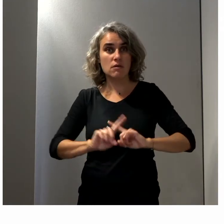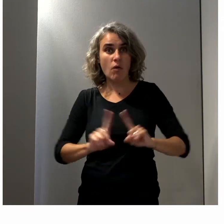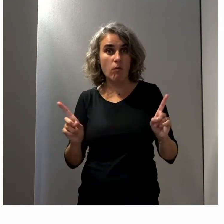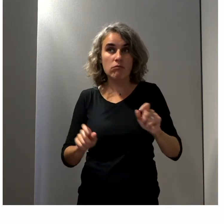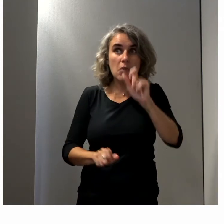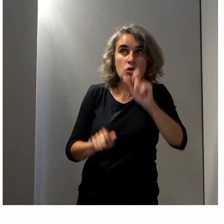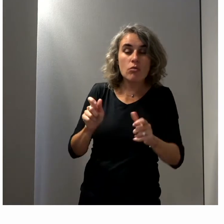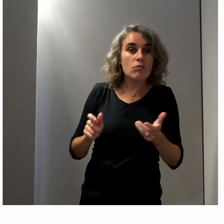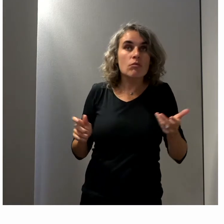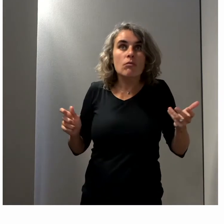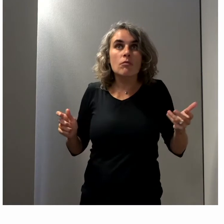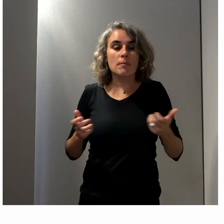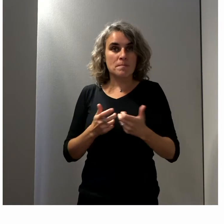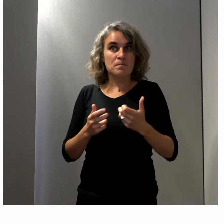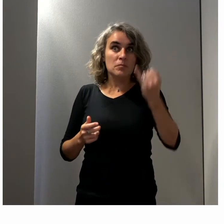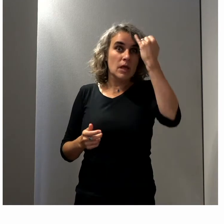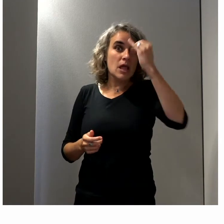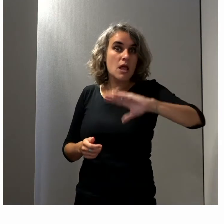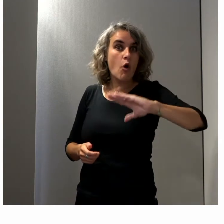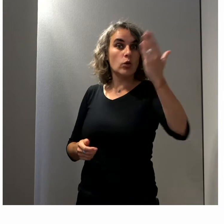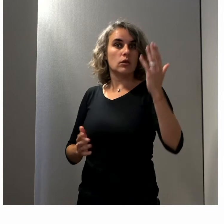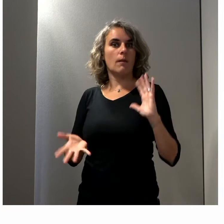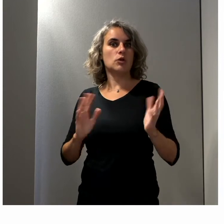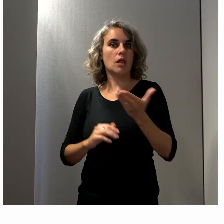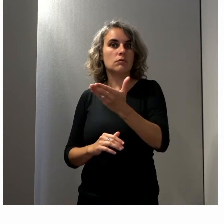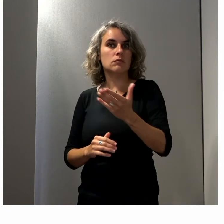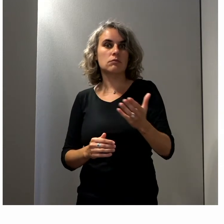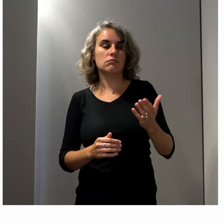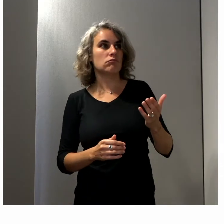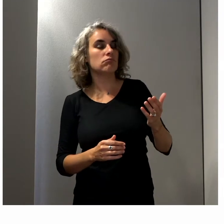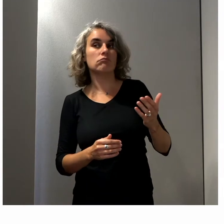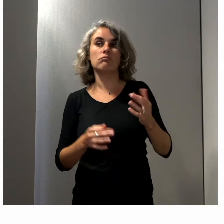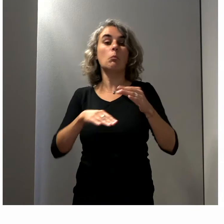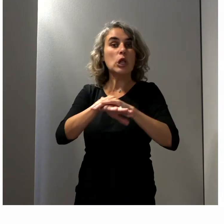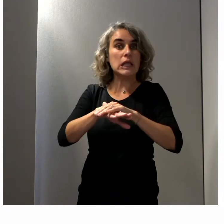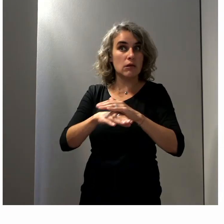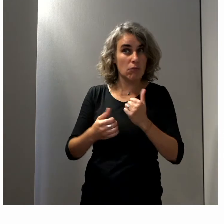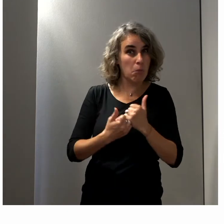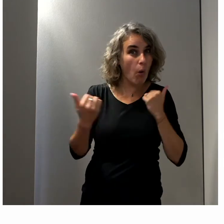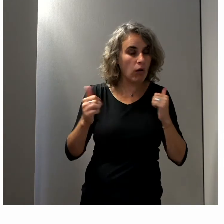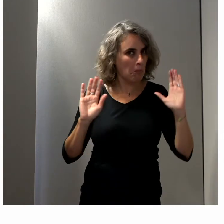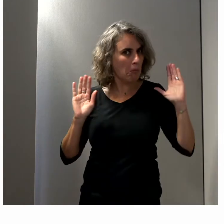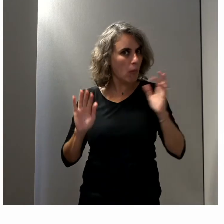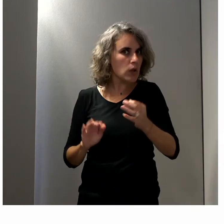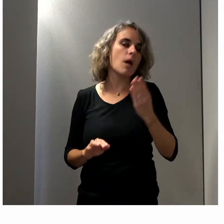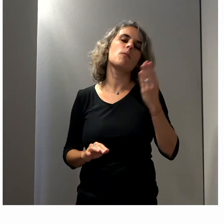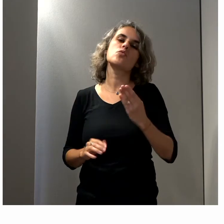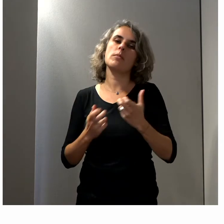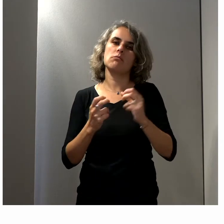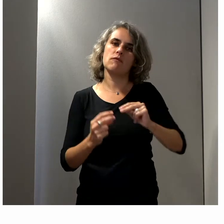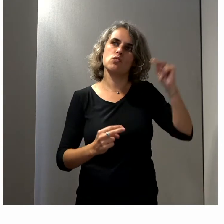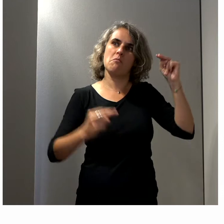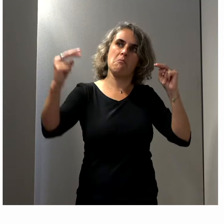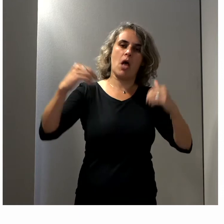pas forcément les mêmes idées que la région, des idées politiques, mais également, voilà, la même